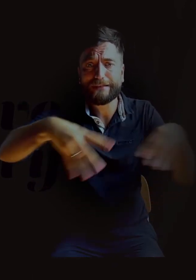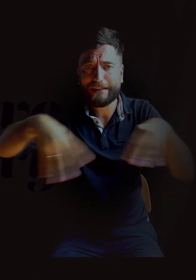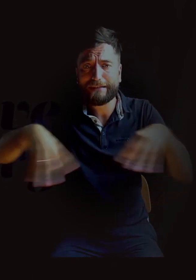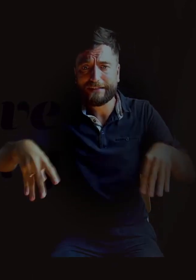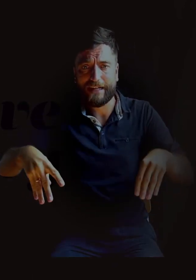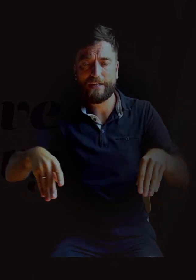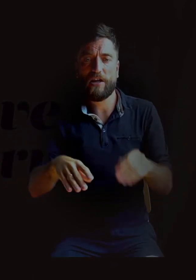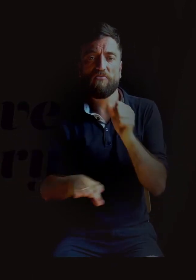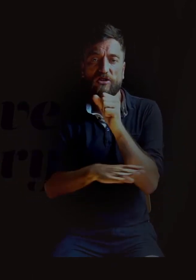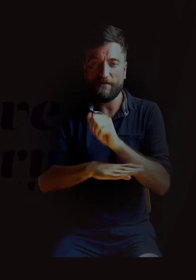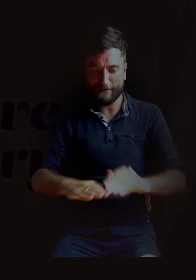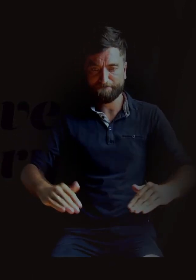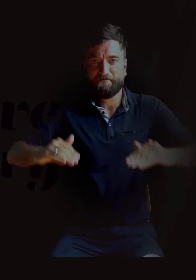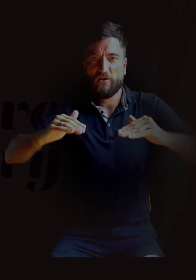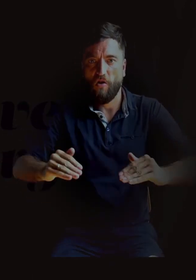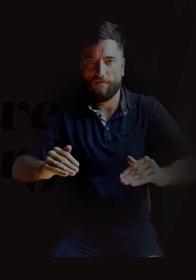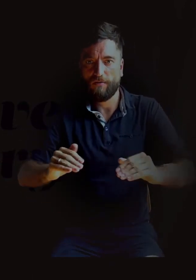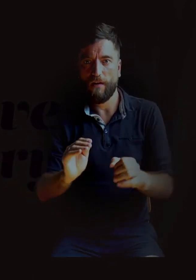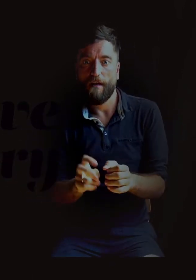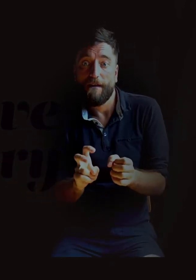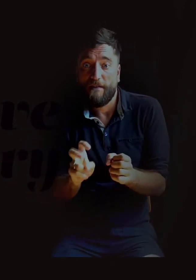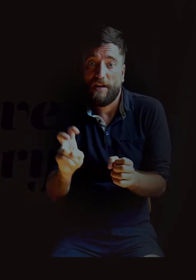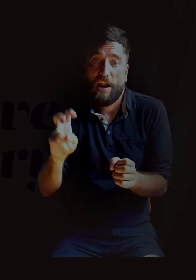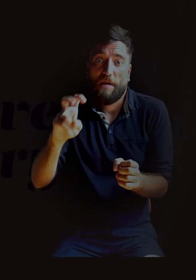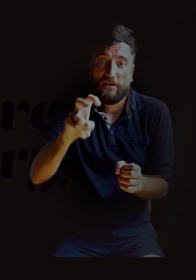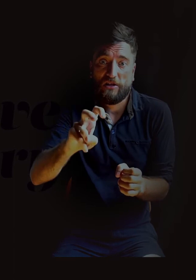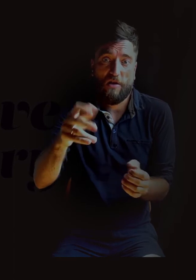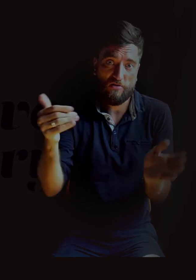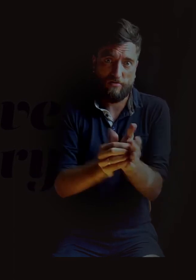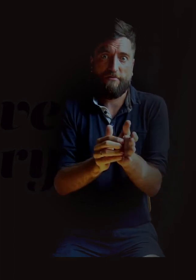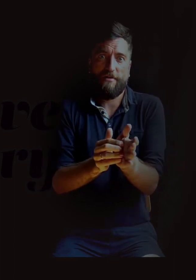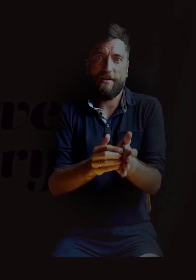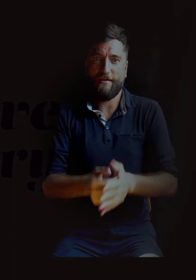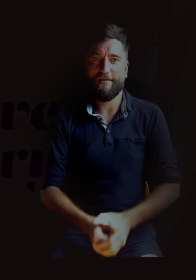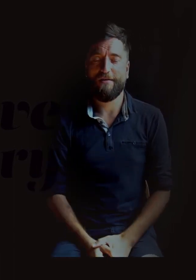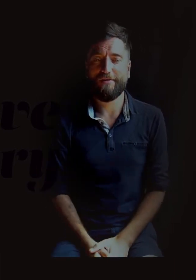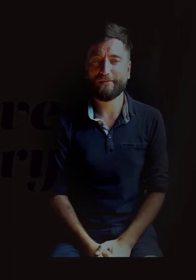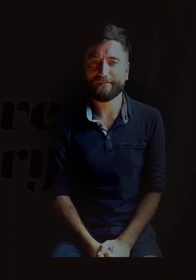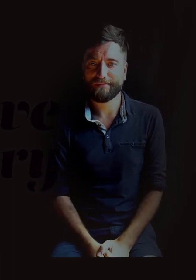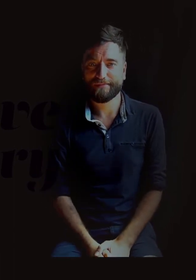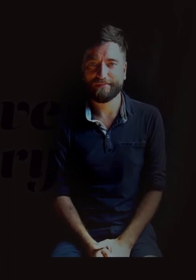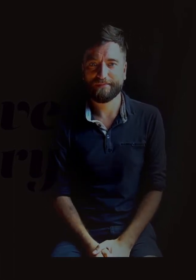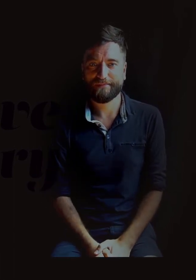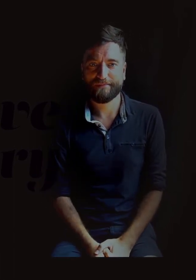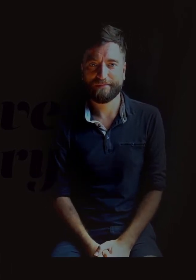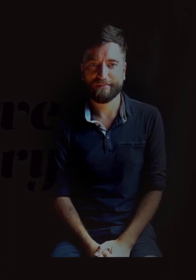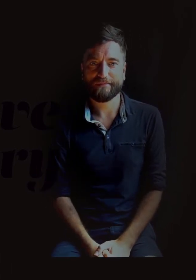jakichś swego rodzaju w naszych czasach europaletach, ale na jakimś takim drewnianym rusztowaniu, na jakichś schodkach, którymi trzeba było się